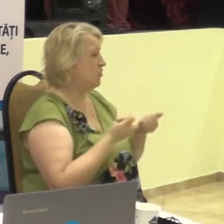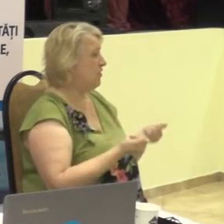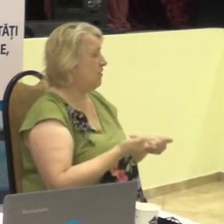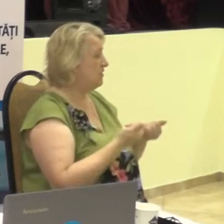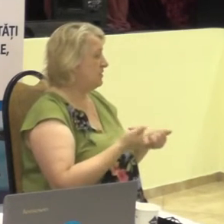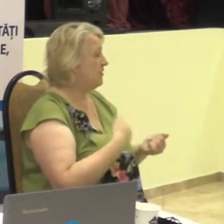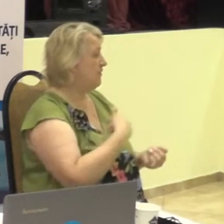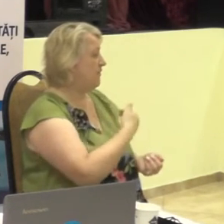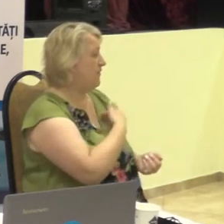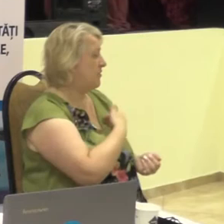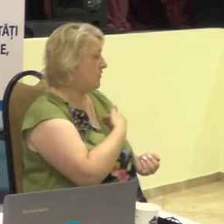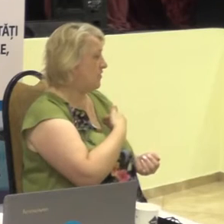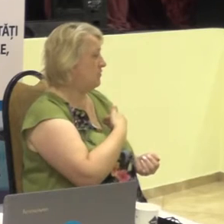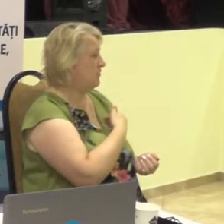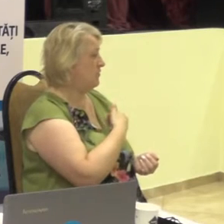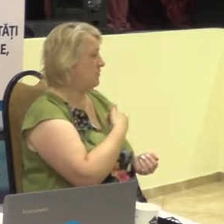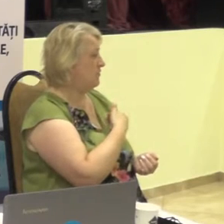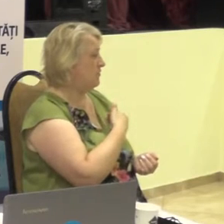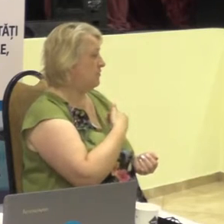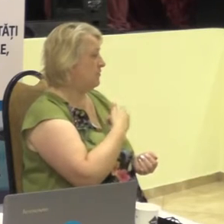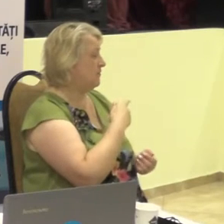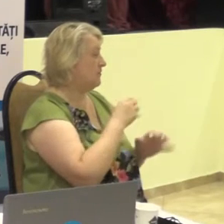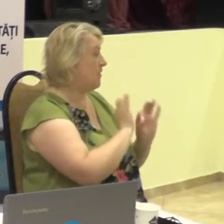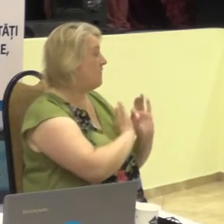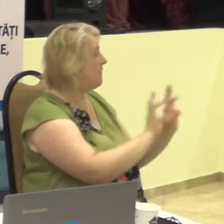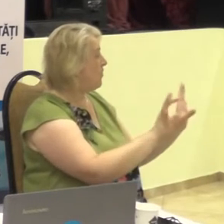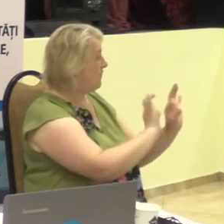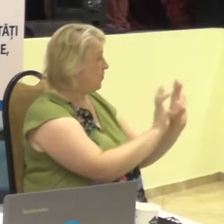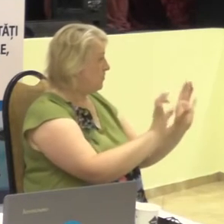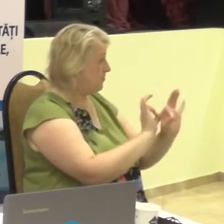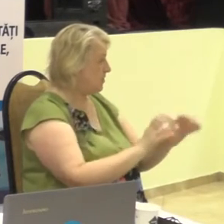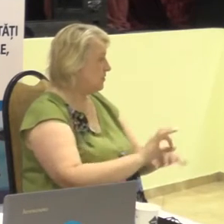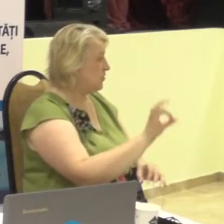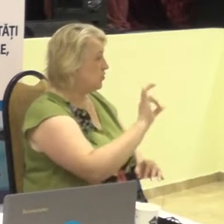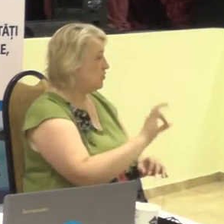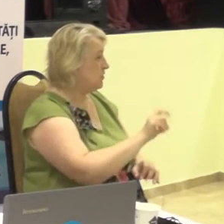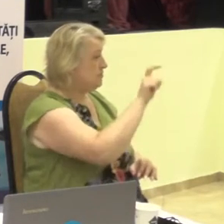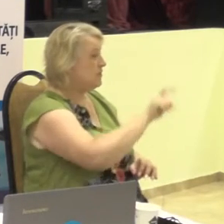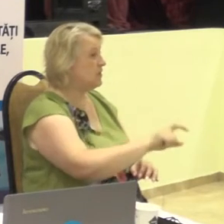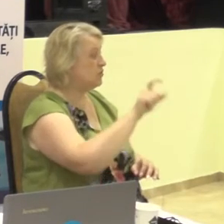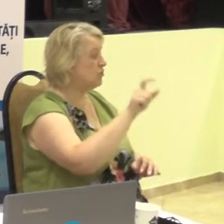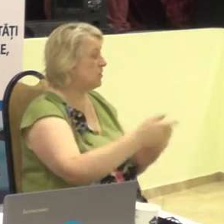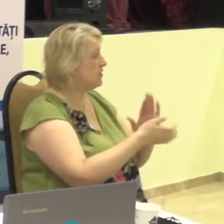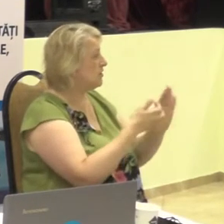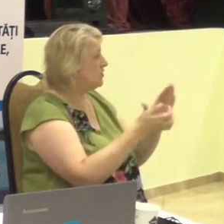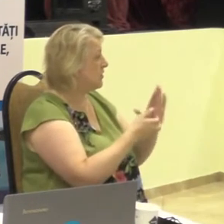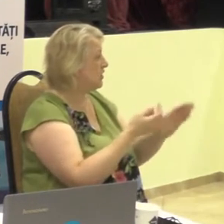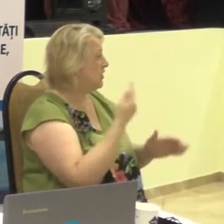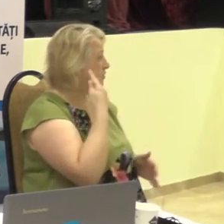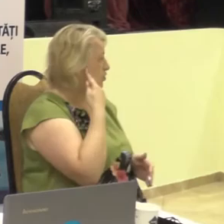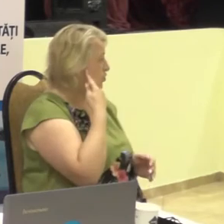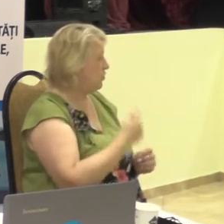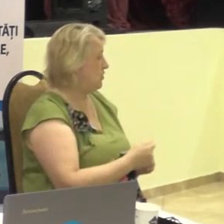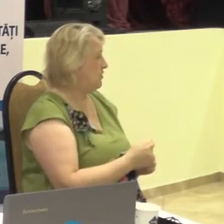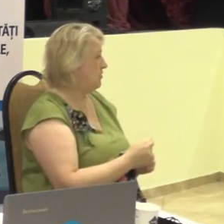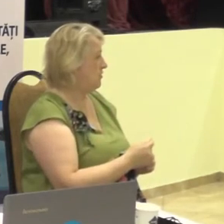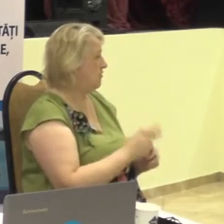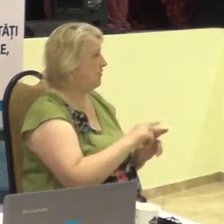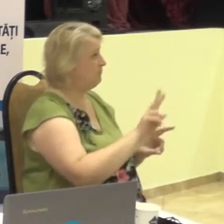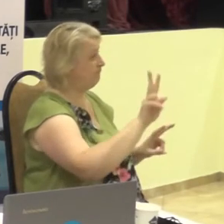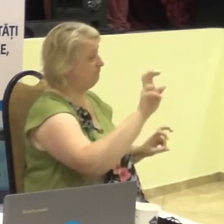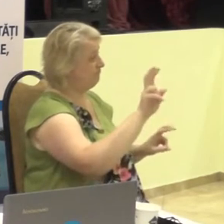eu vreau să vă vorbesc despre persoanele cu deficiențe de auz sub